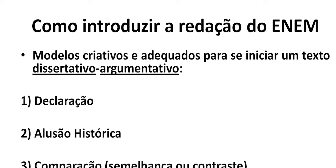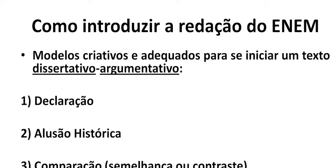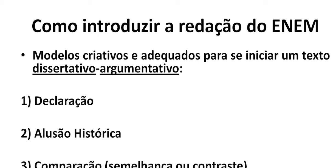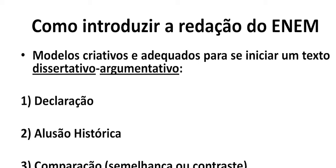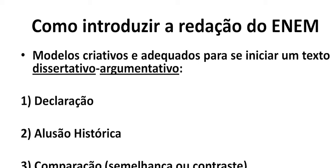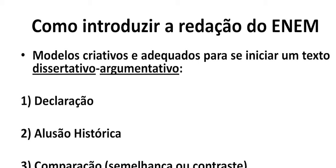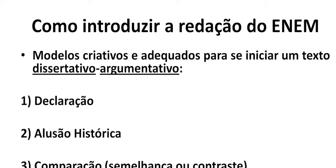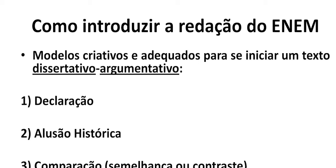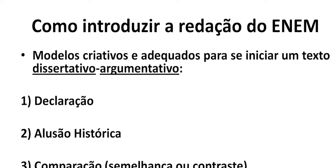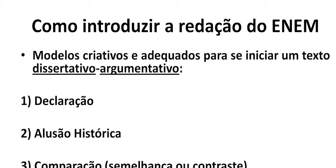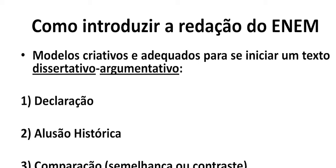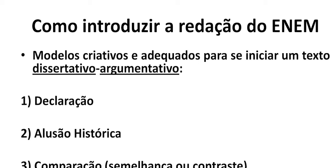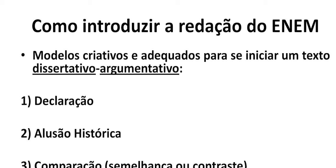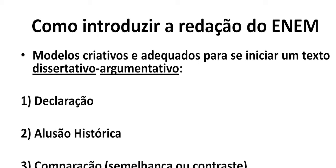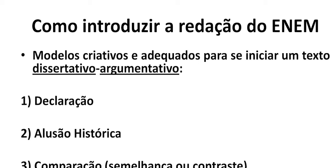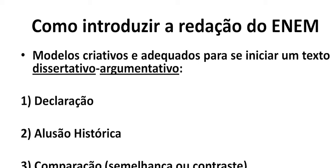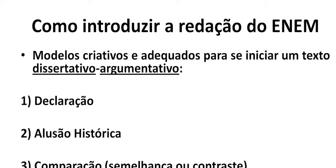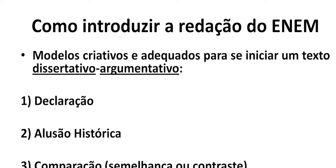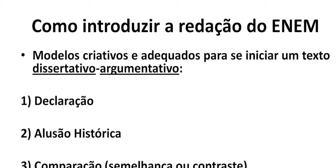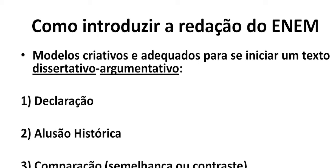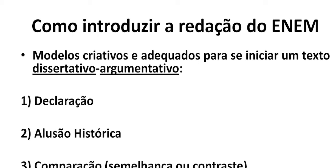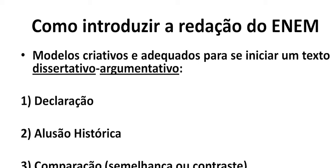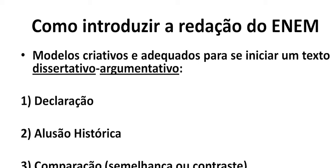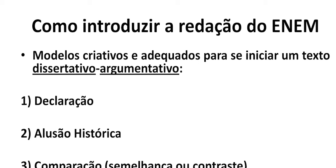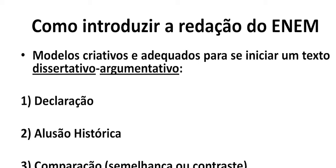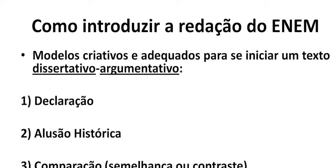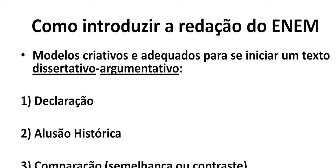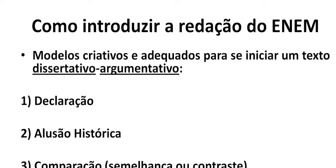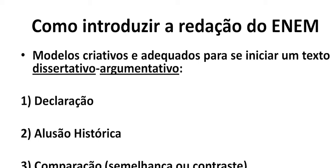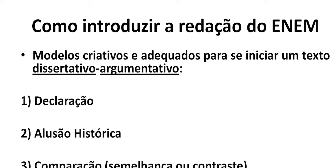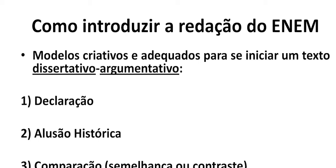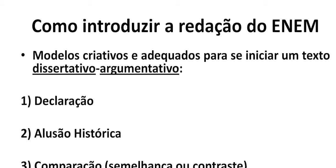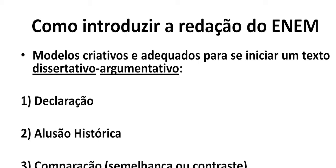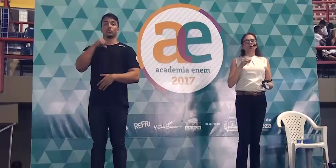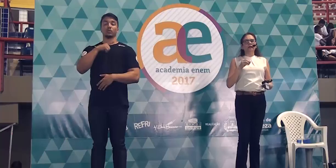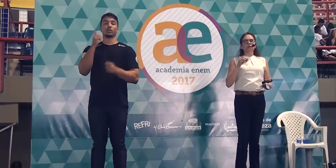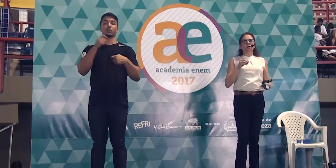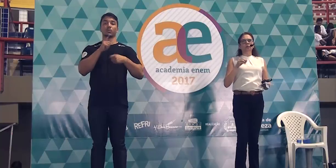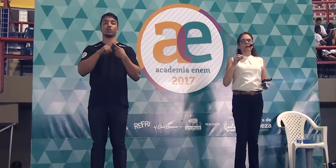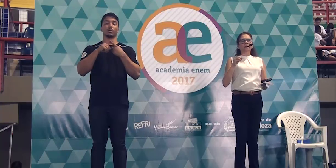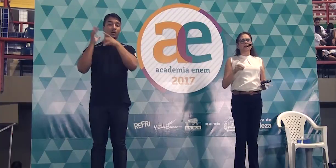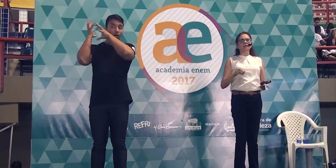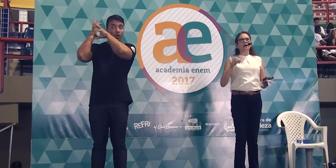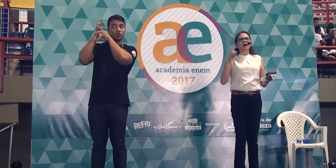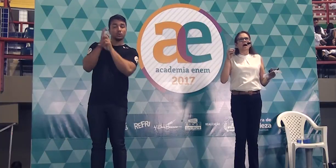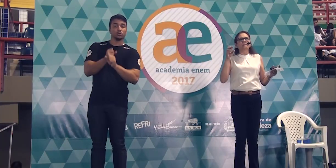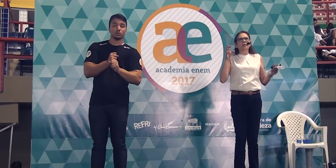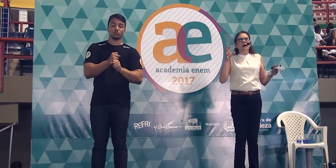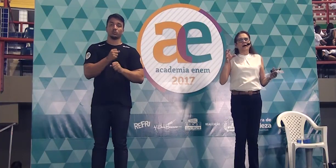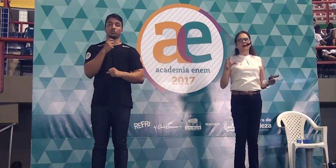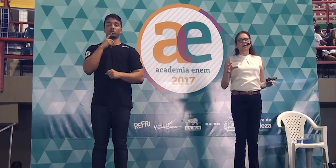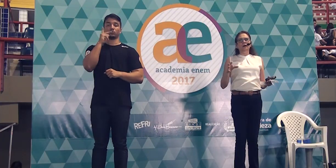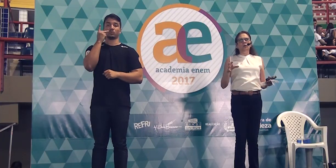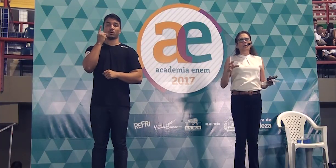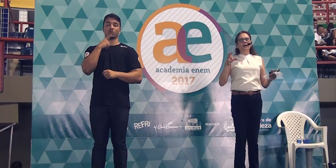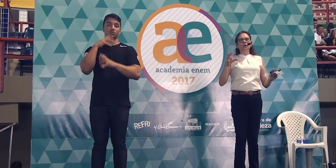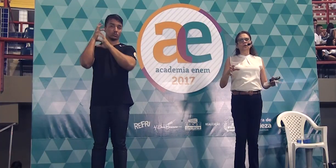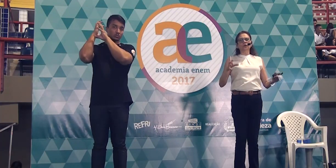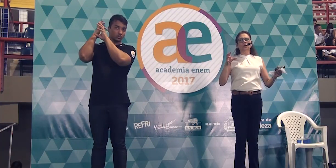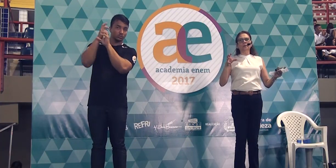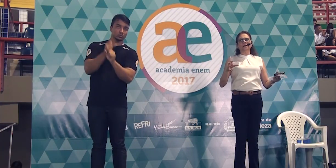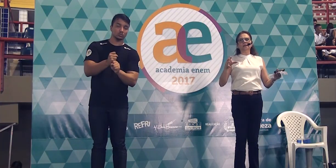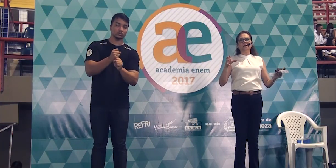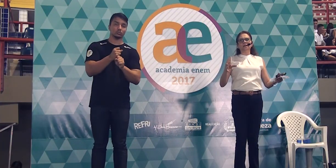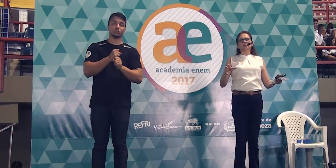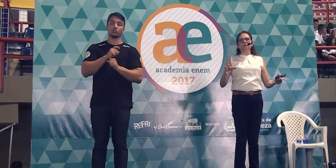usam. Segundo modelo, alusão histórica. Todo corretor do Enem ama o